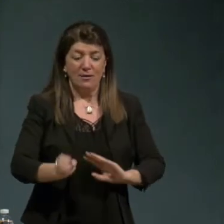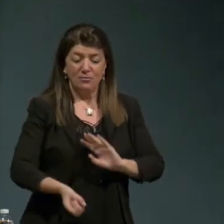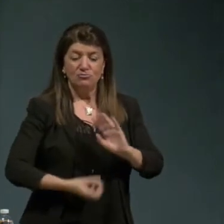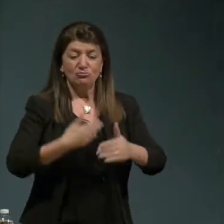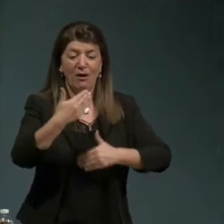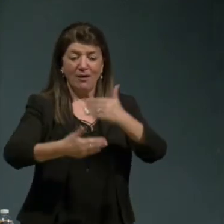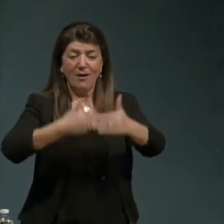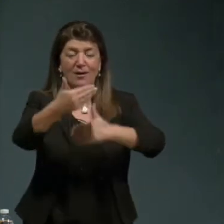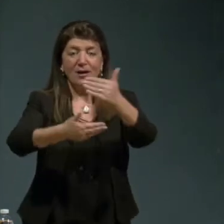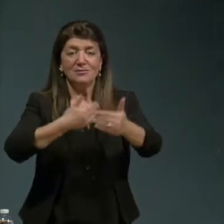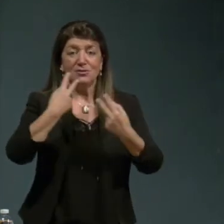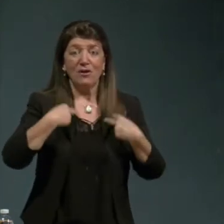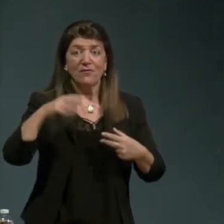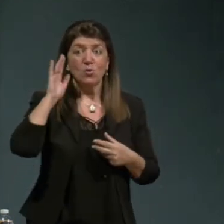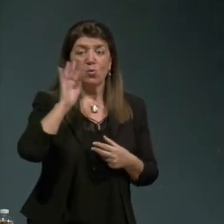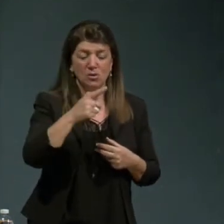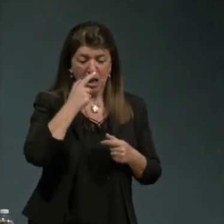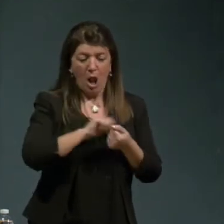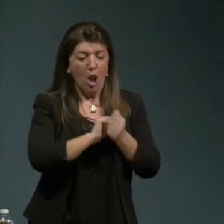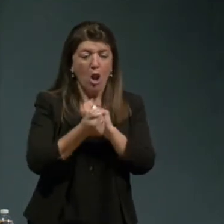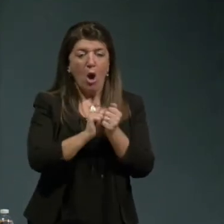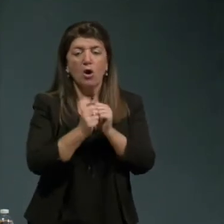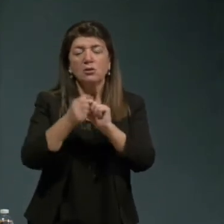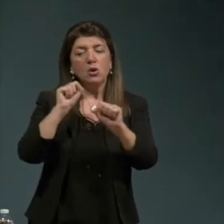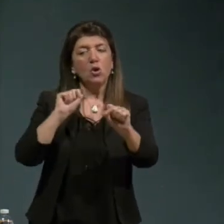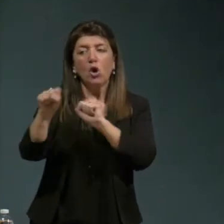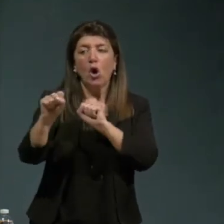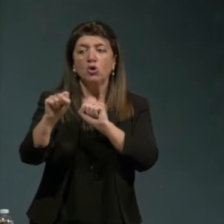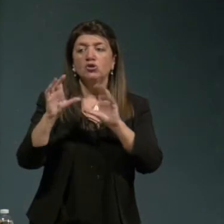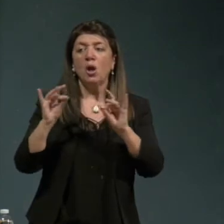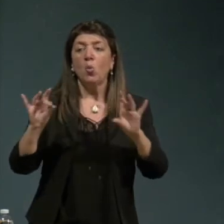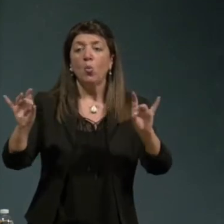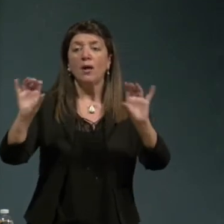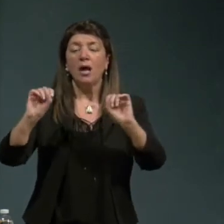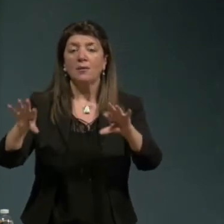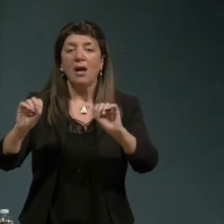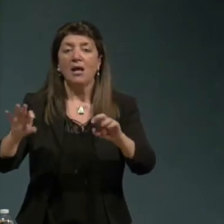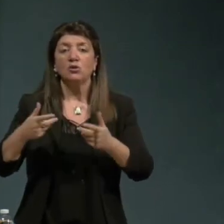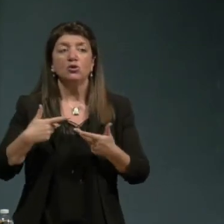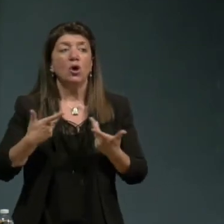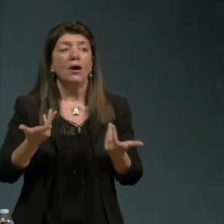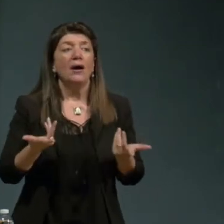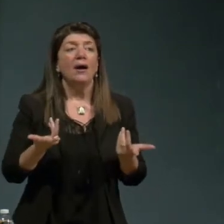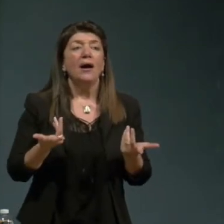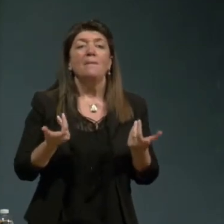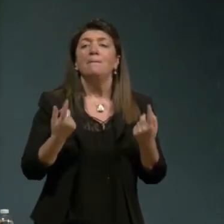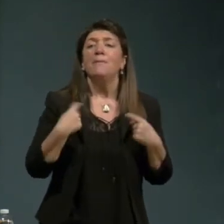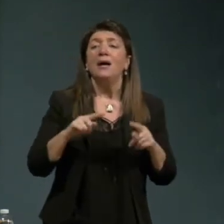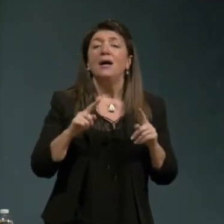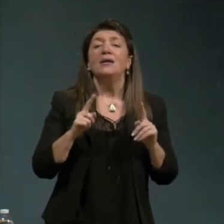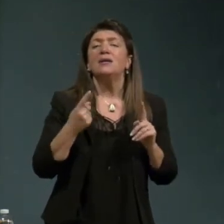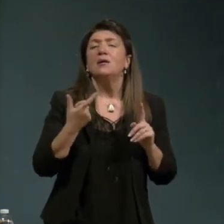di lotta con tutti gli inchinamenti di l'aspirazione per una vita migliore